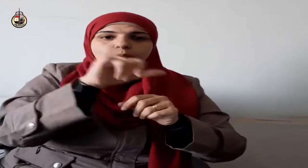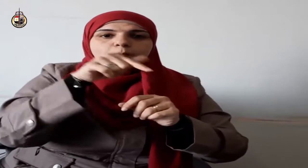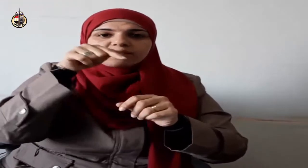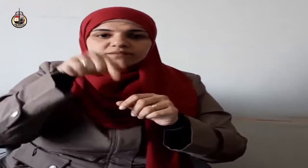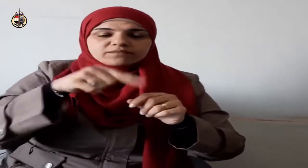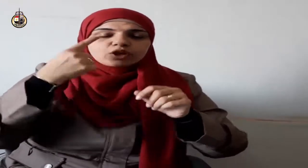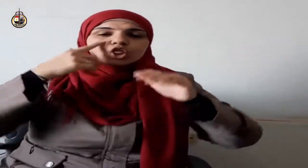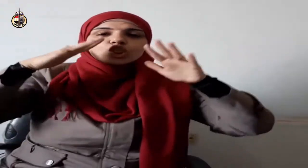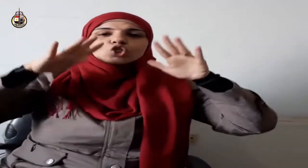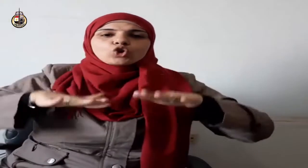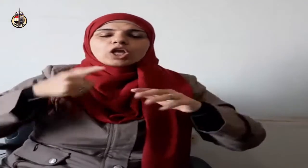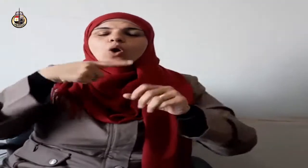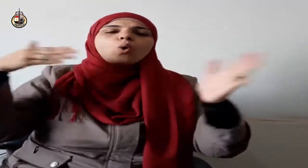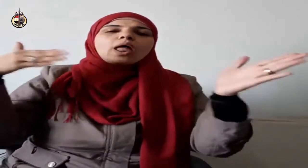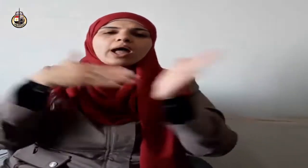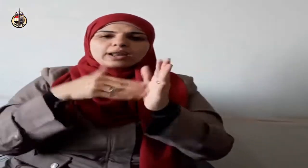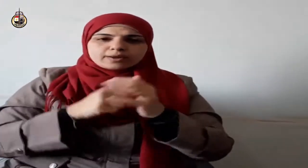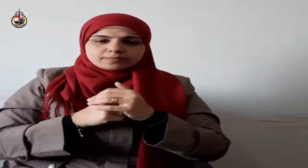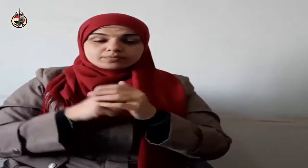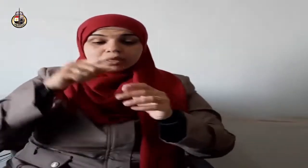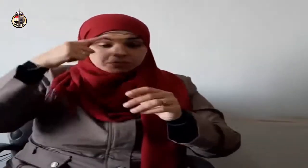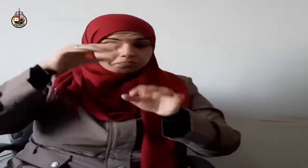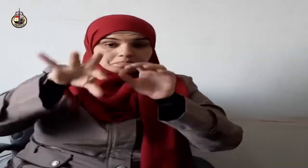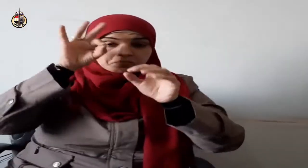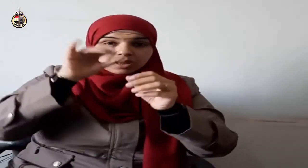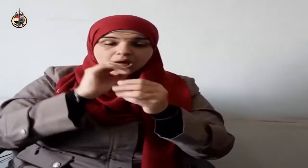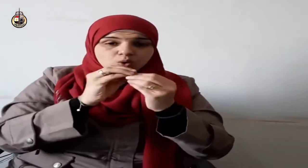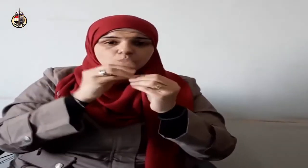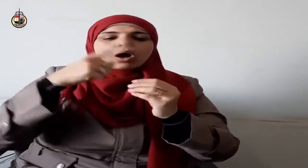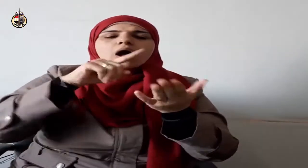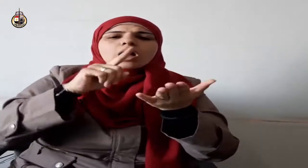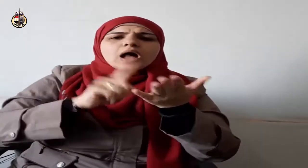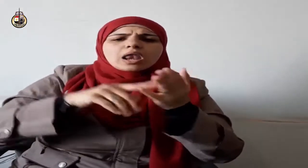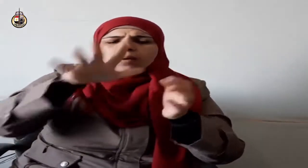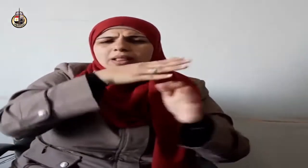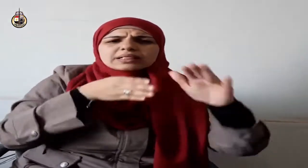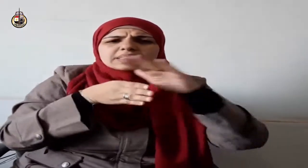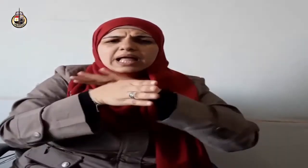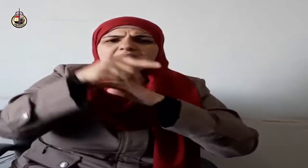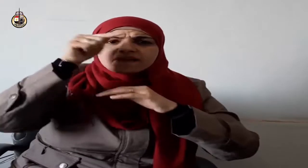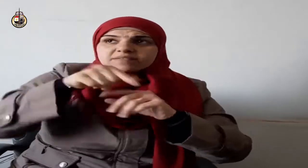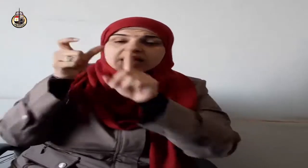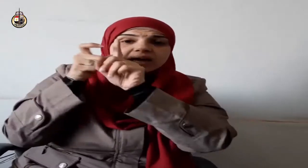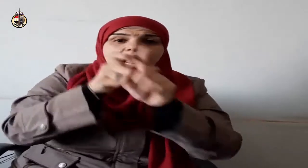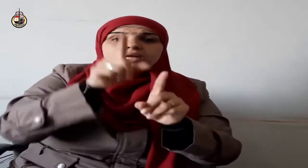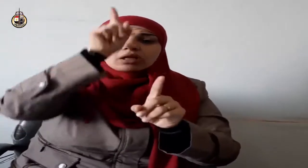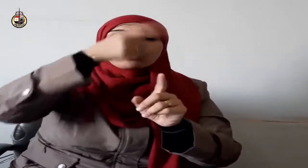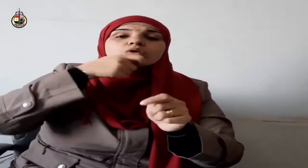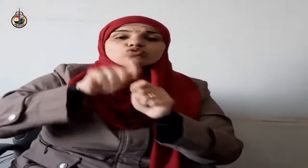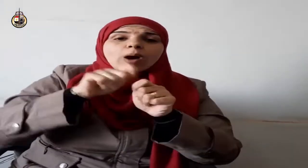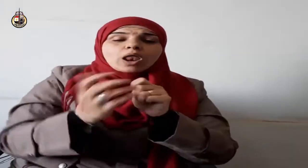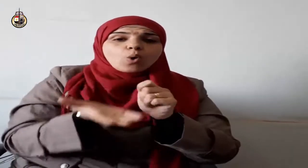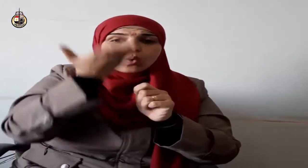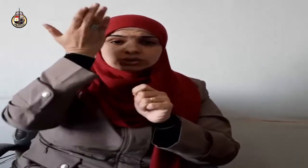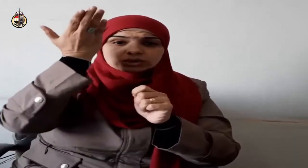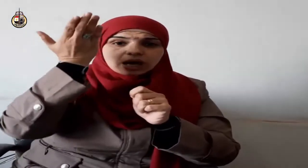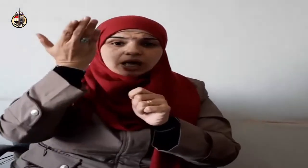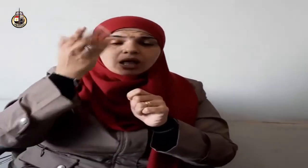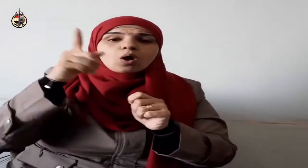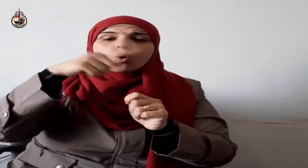وسلم وبارك عليه وعلى آله وصحبه أجمعين ومن تبعهم بإحسان إلى يوم